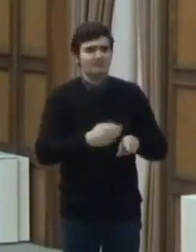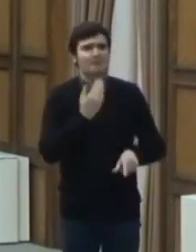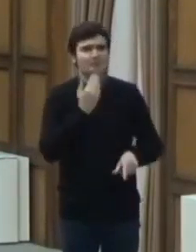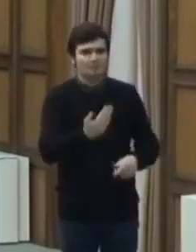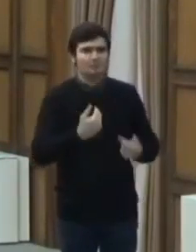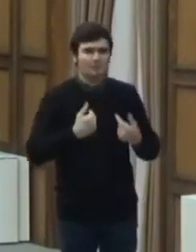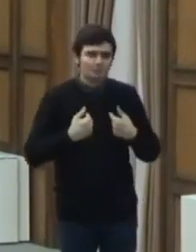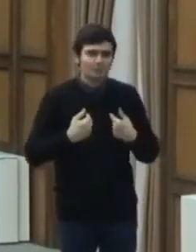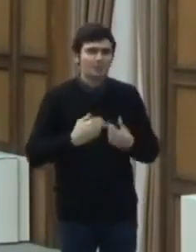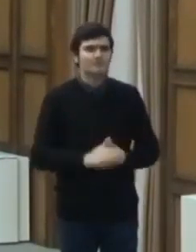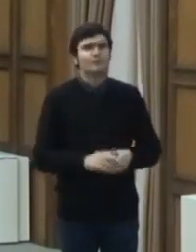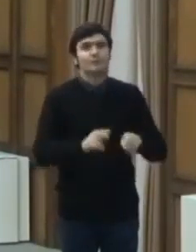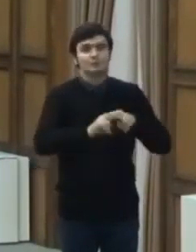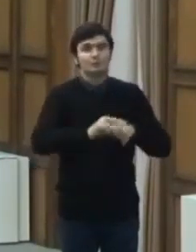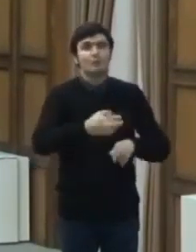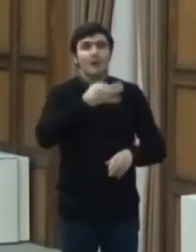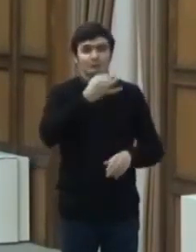spus,